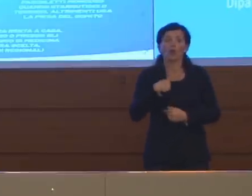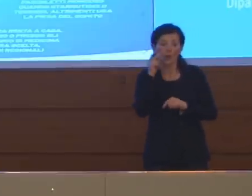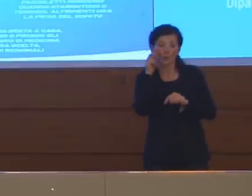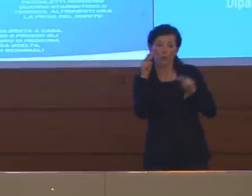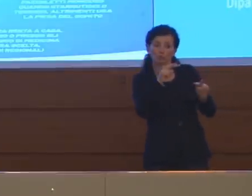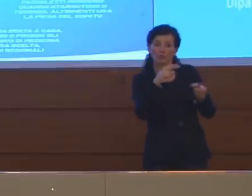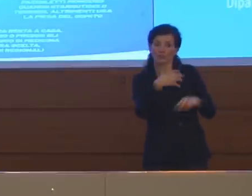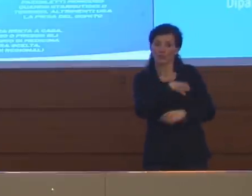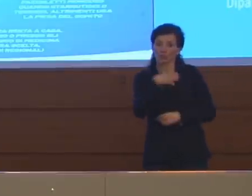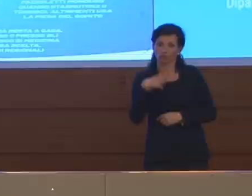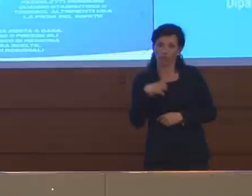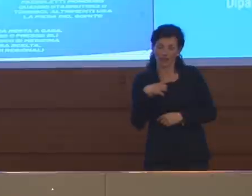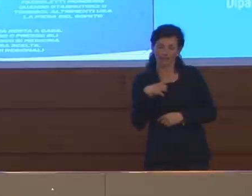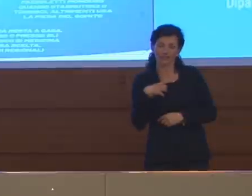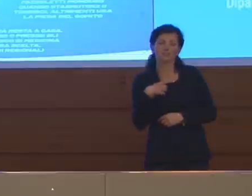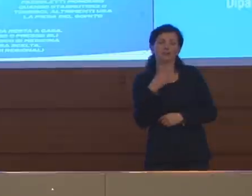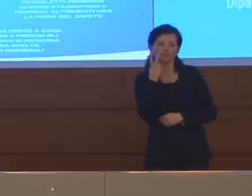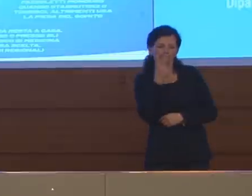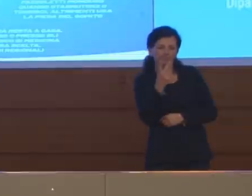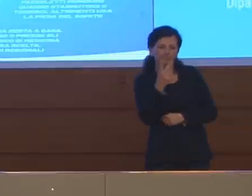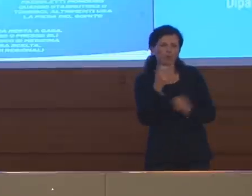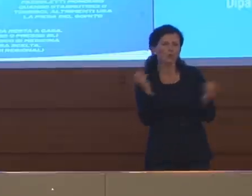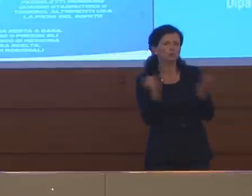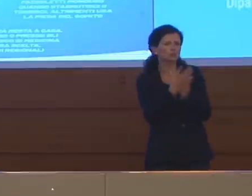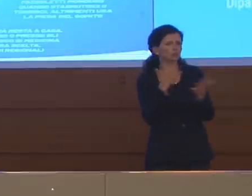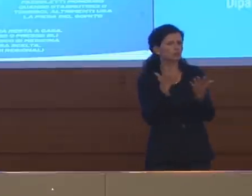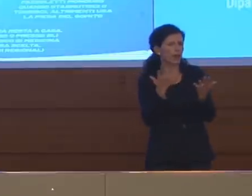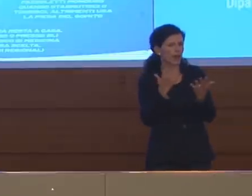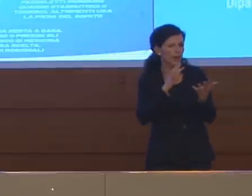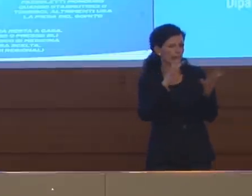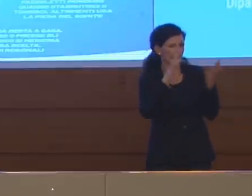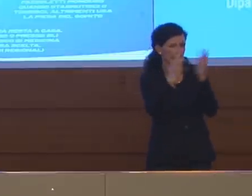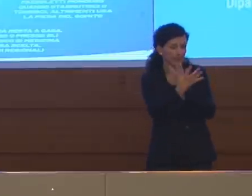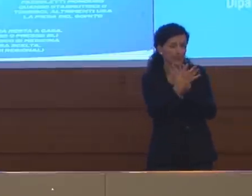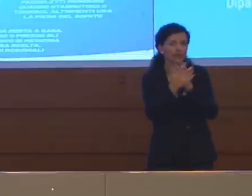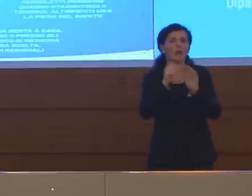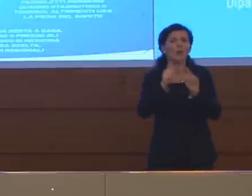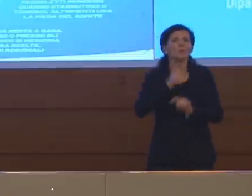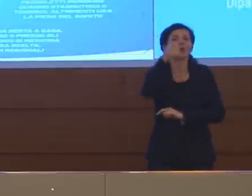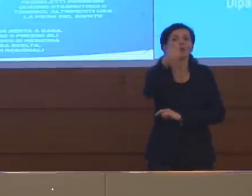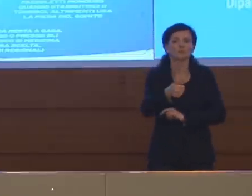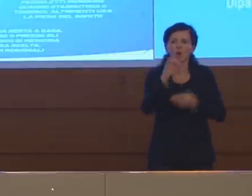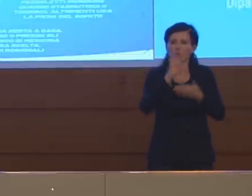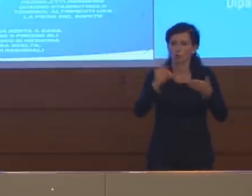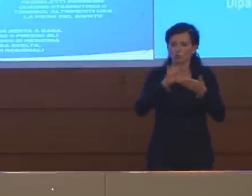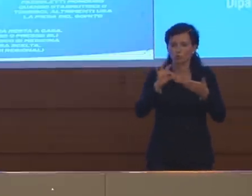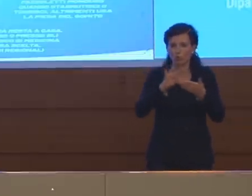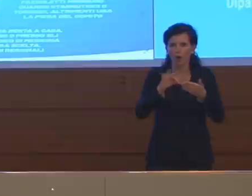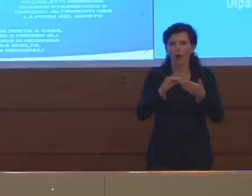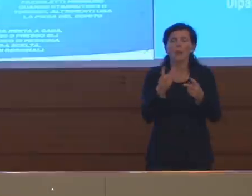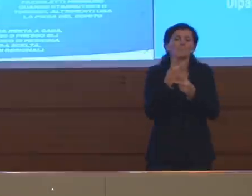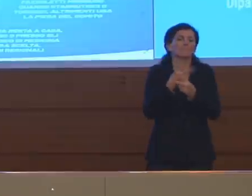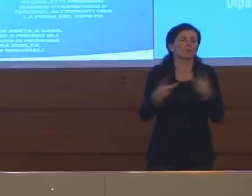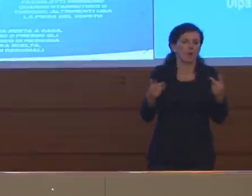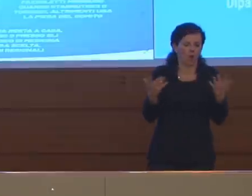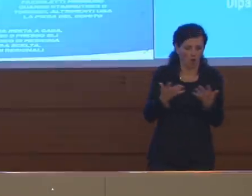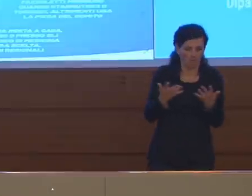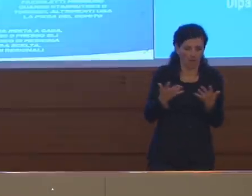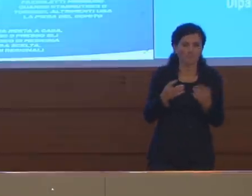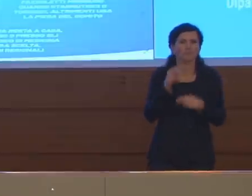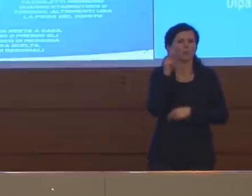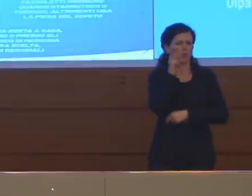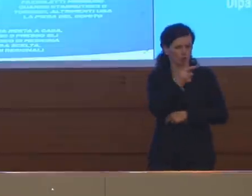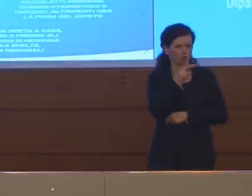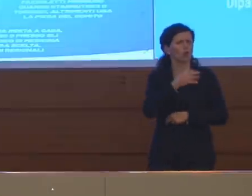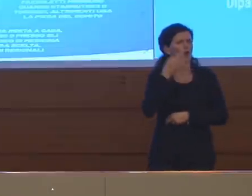e poi rispetto al prossimo anno scolastico provare nel frattempo da una parte vedere l'andamento dell